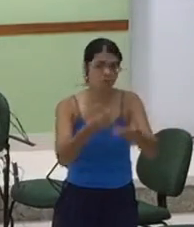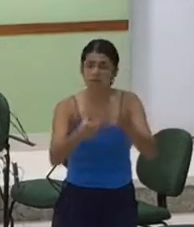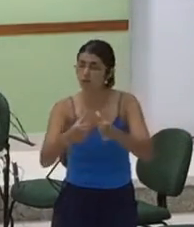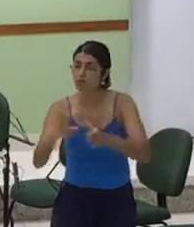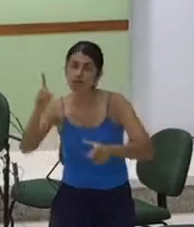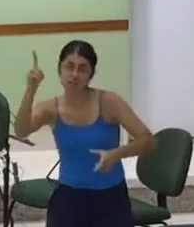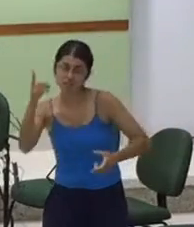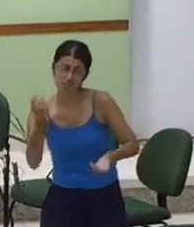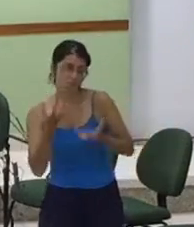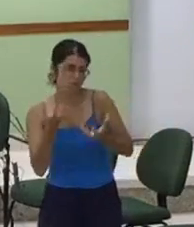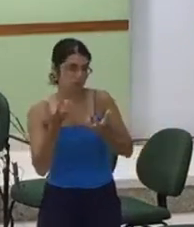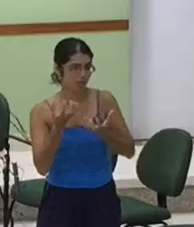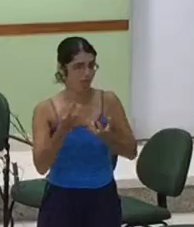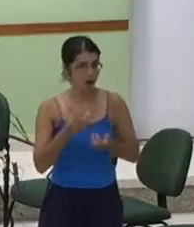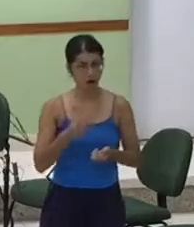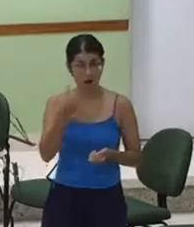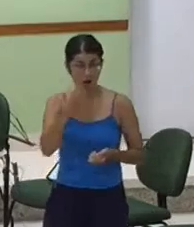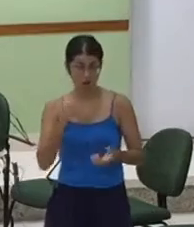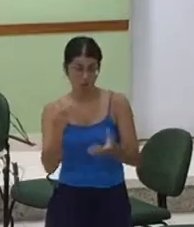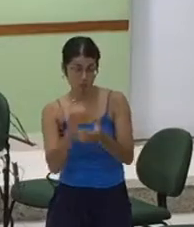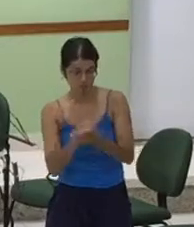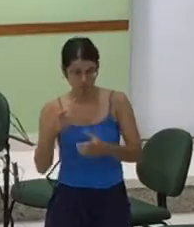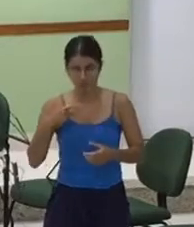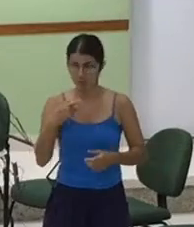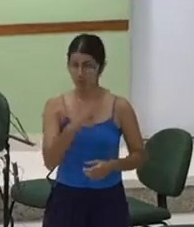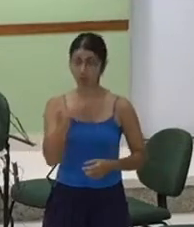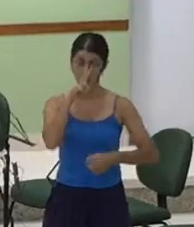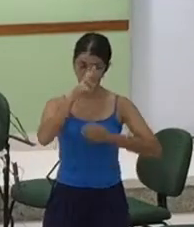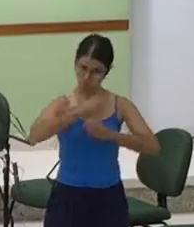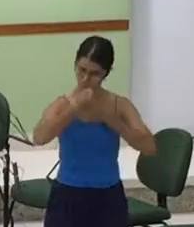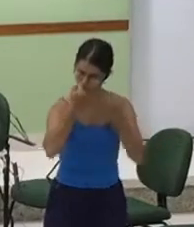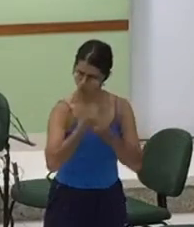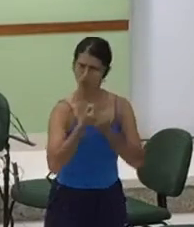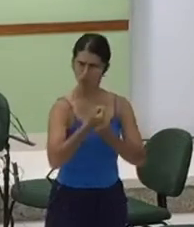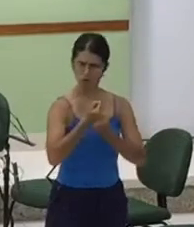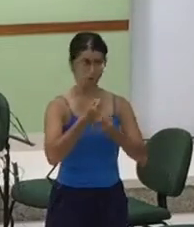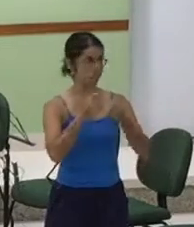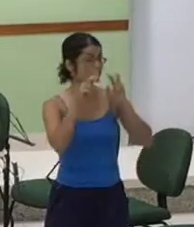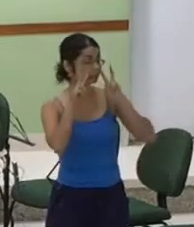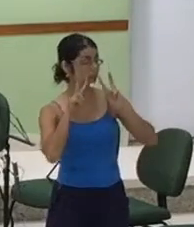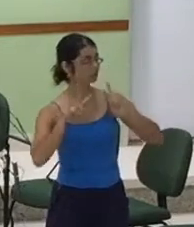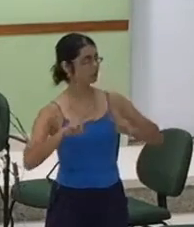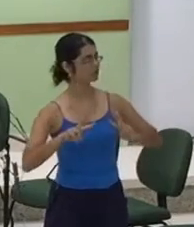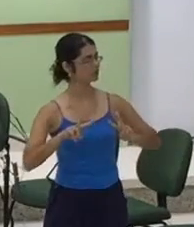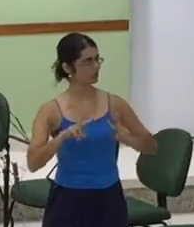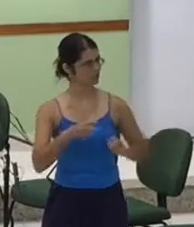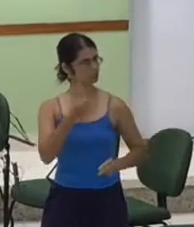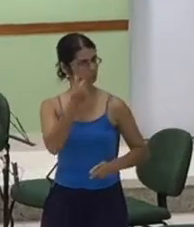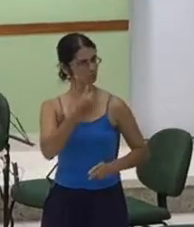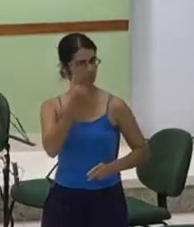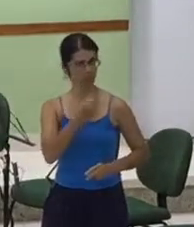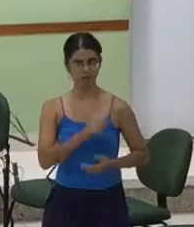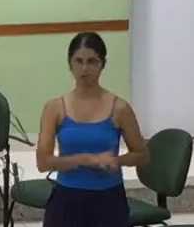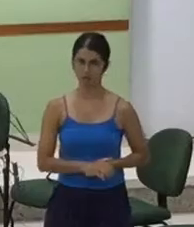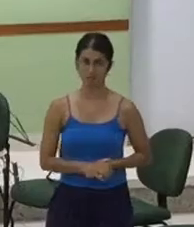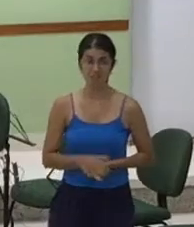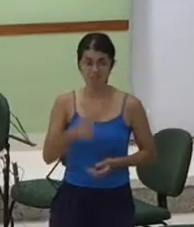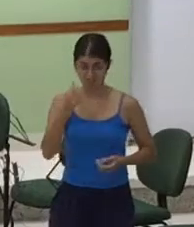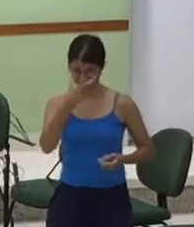é a mulher forte Um verdadeiro exemplo de mulher Ser esposa Meu Deus, que difícil Quanto mais